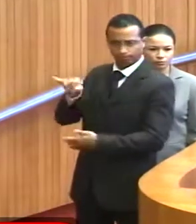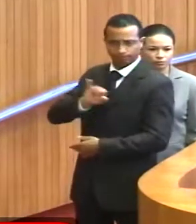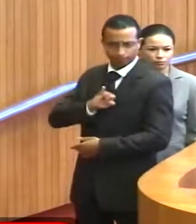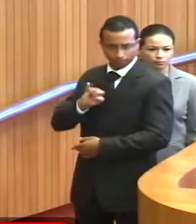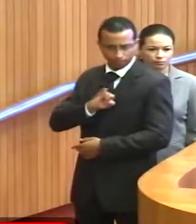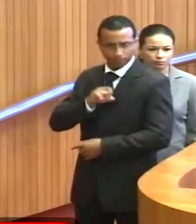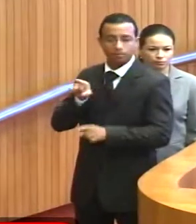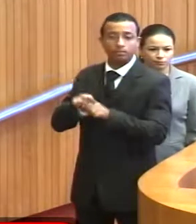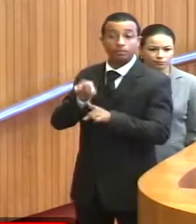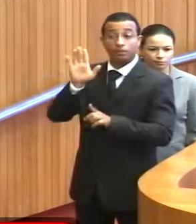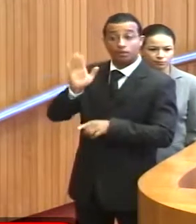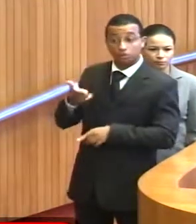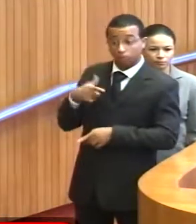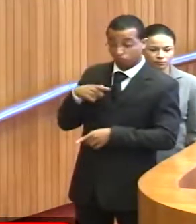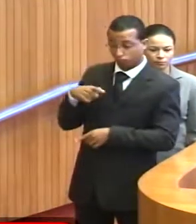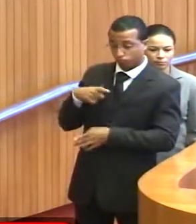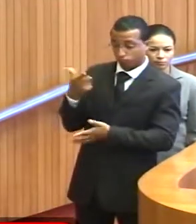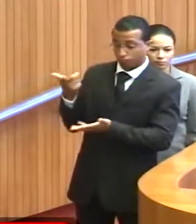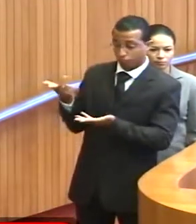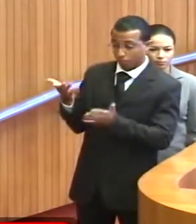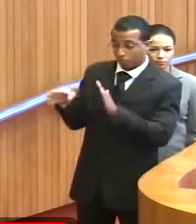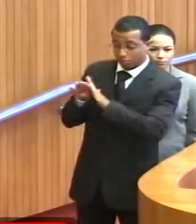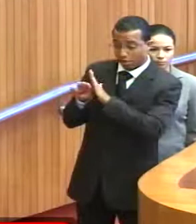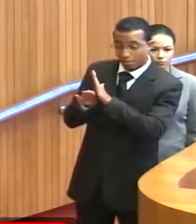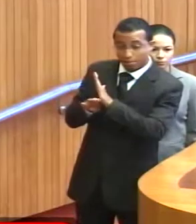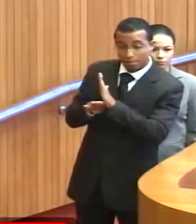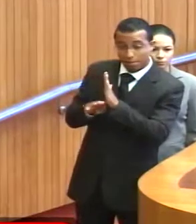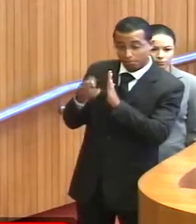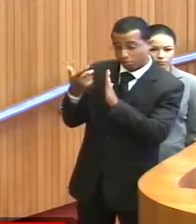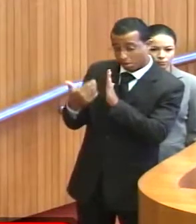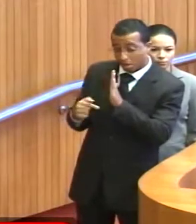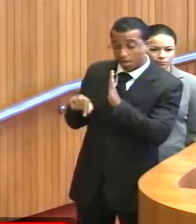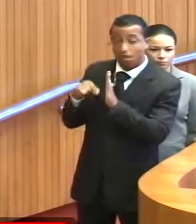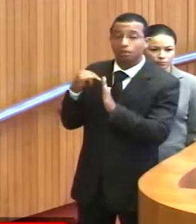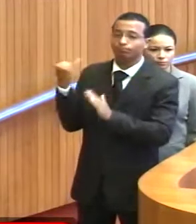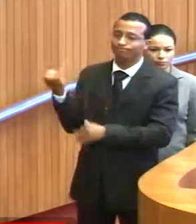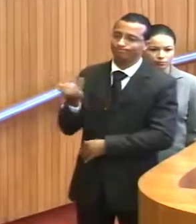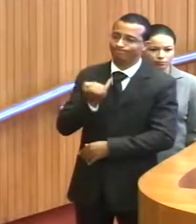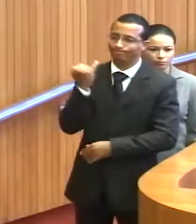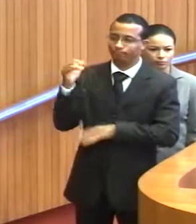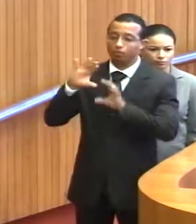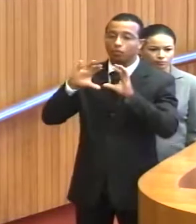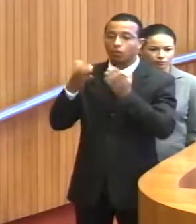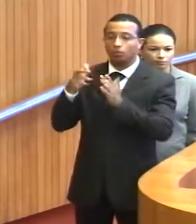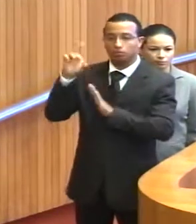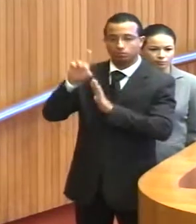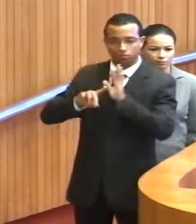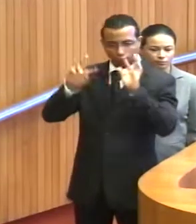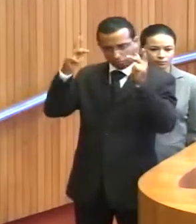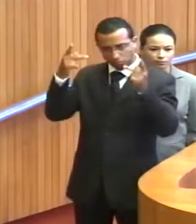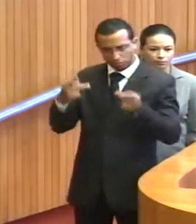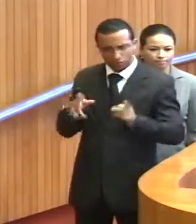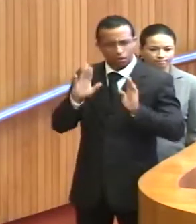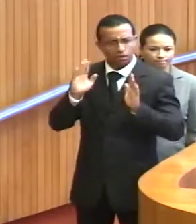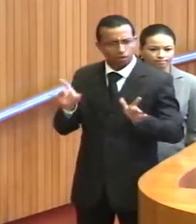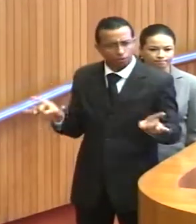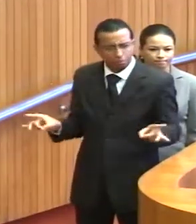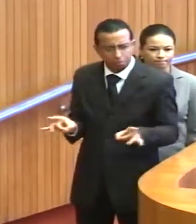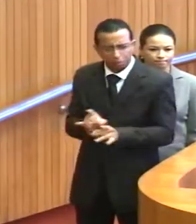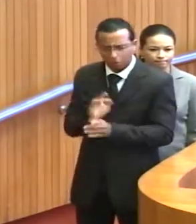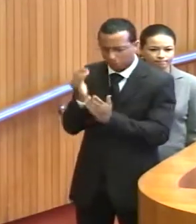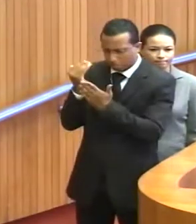inclusive, já que nós temos essa pauta importante da Comissão de Direitos Humanos. Nós já fizemos o